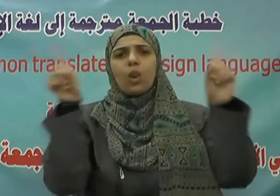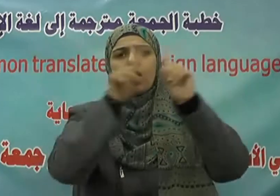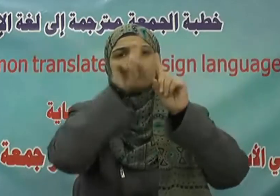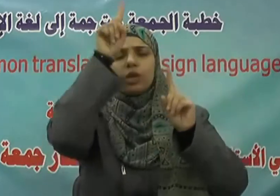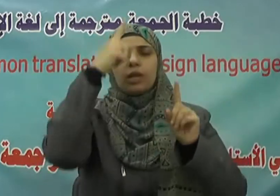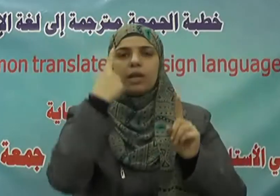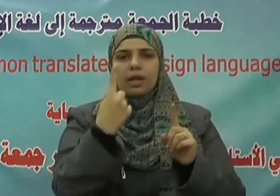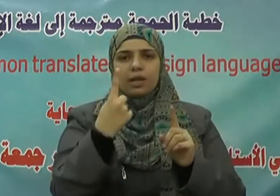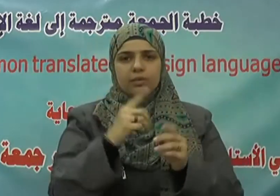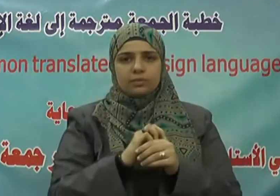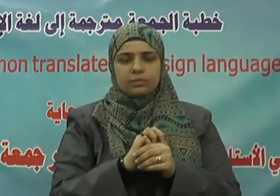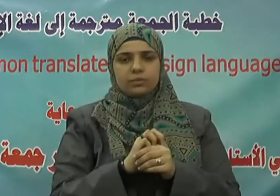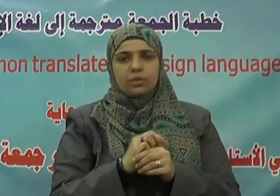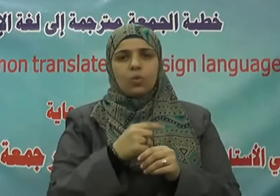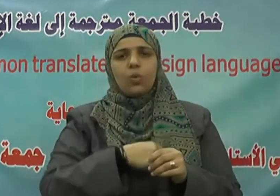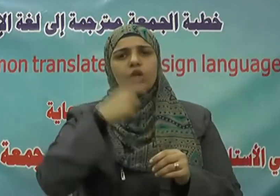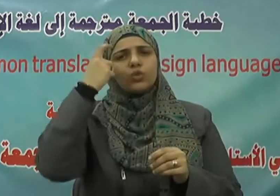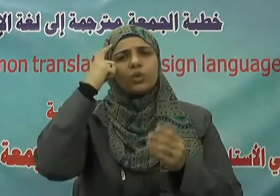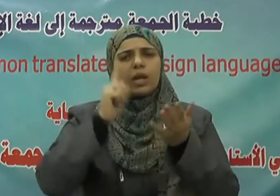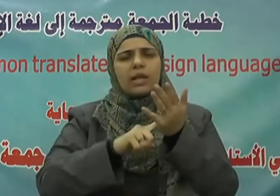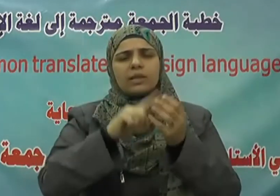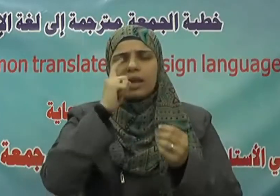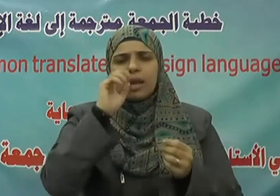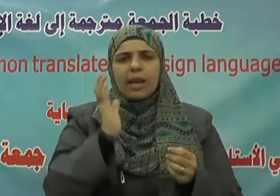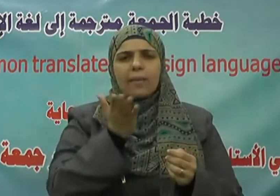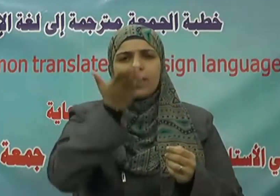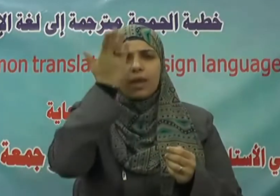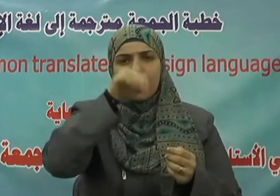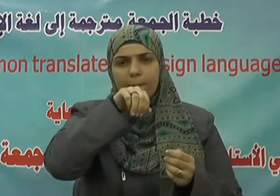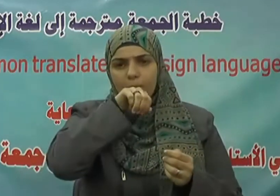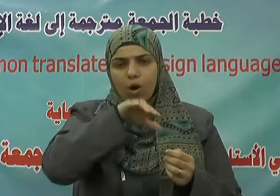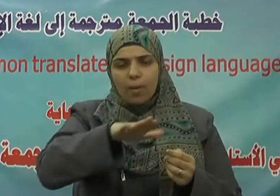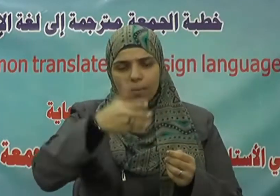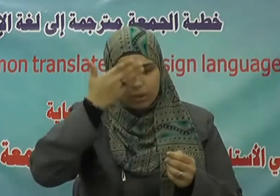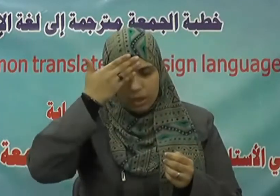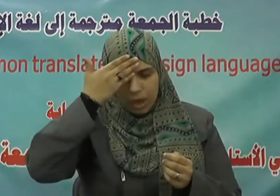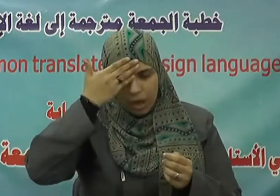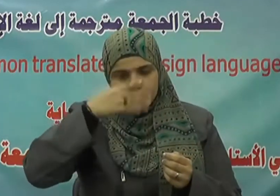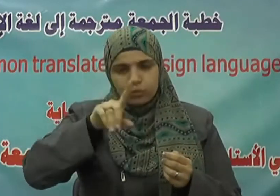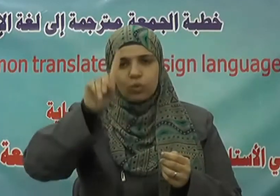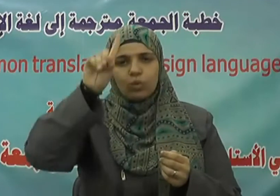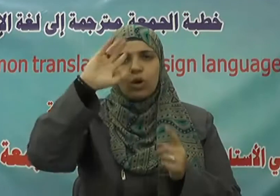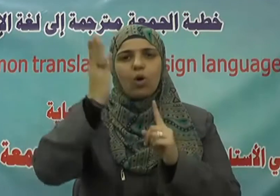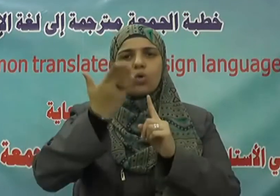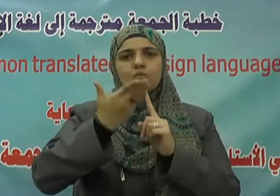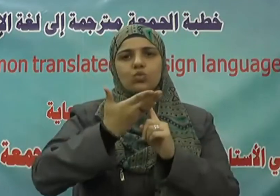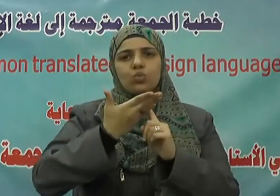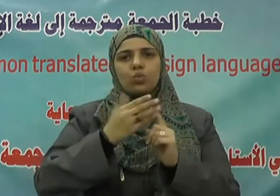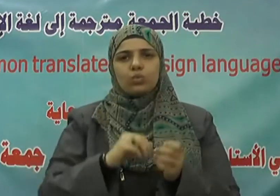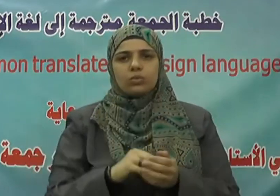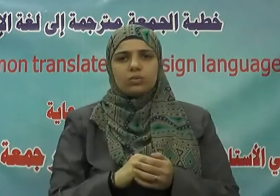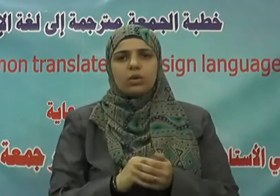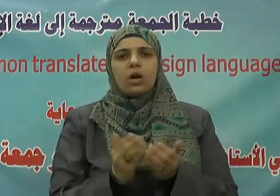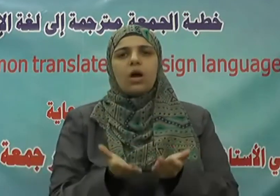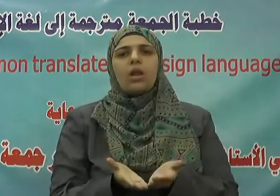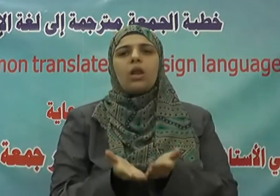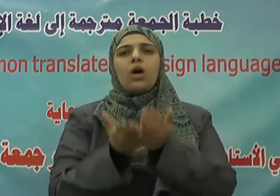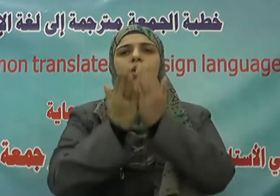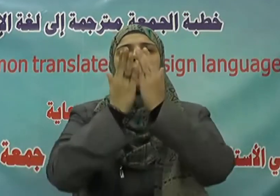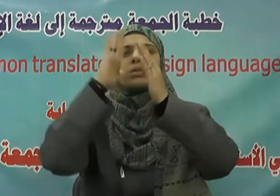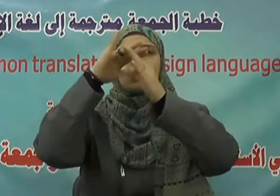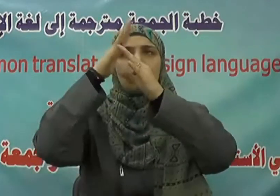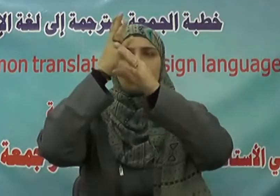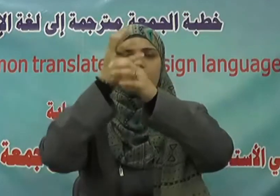وأشهد أن سيدنا ونبينا محمدًا عبده ورسوله اللهم